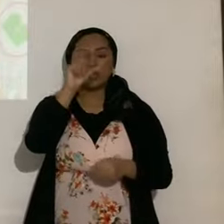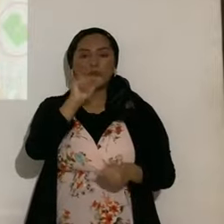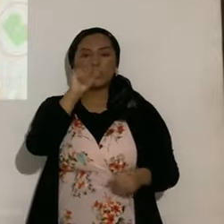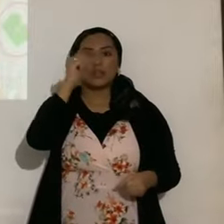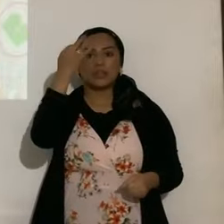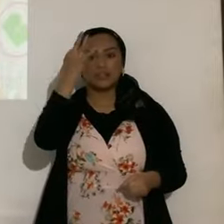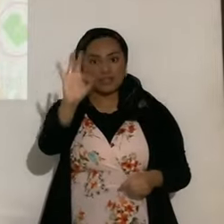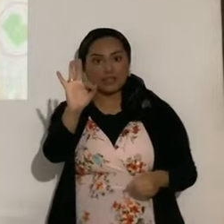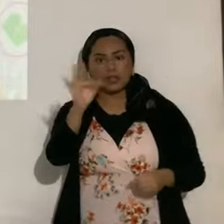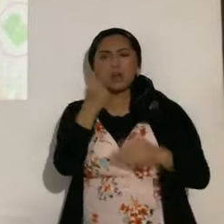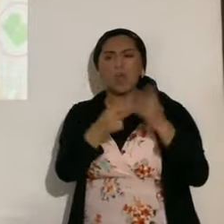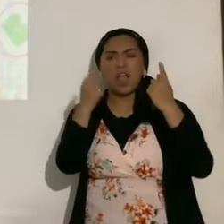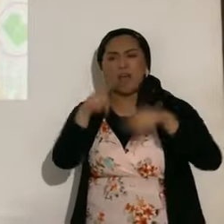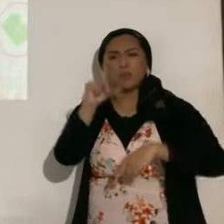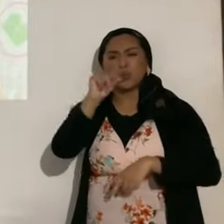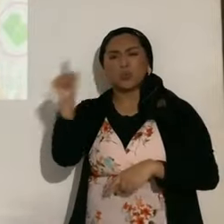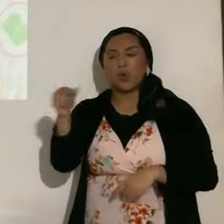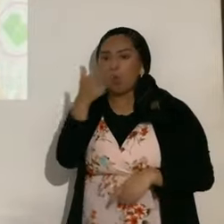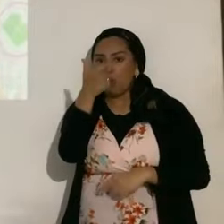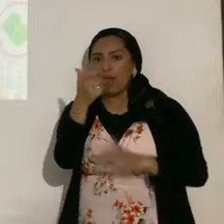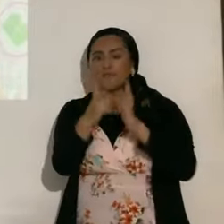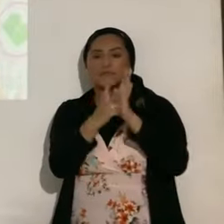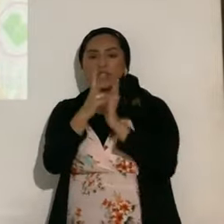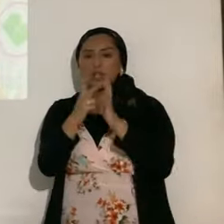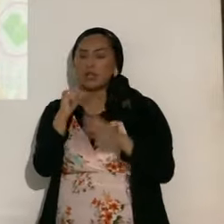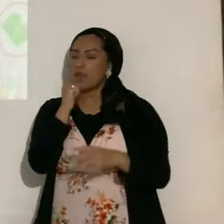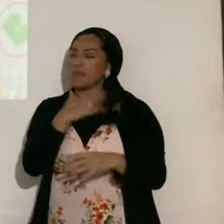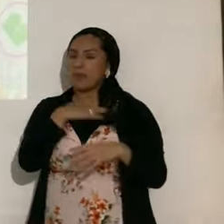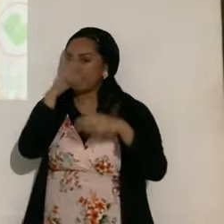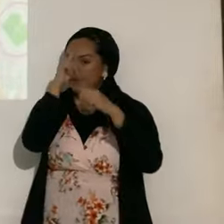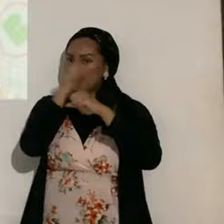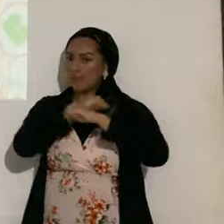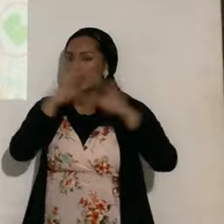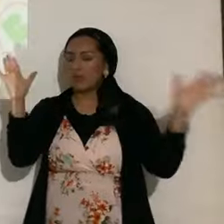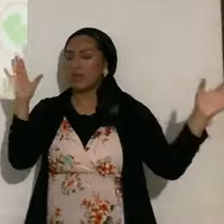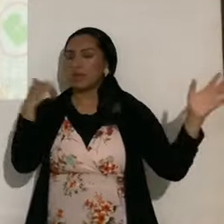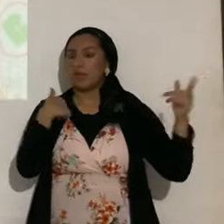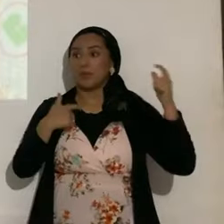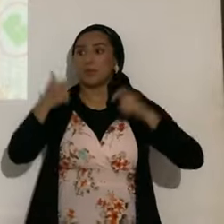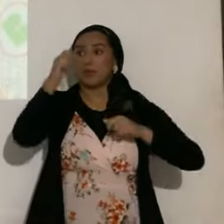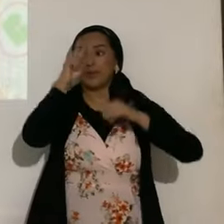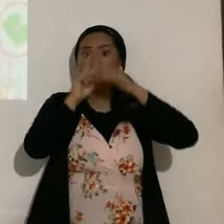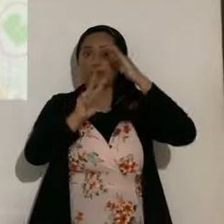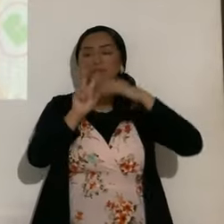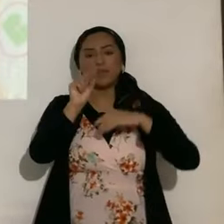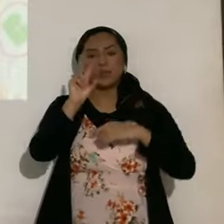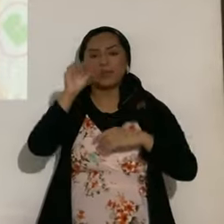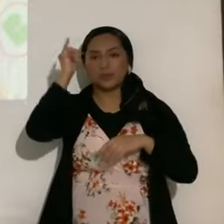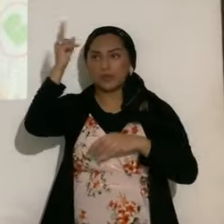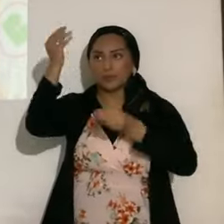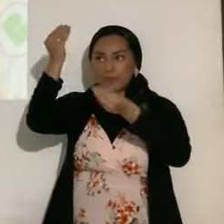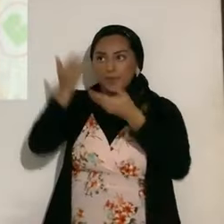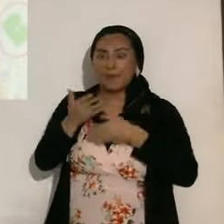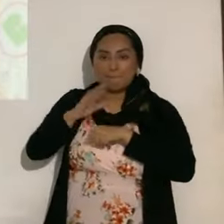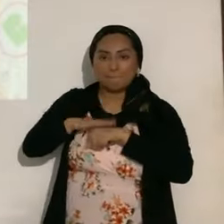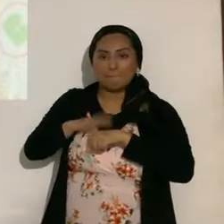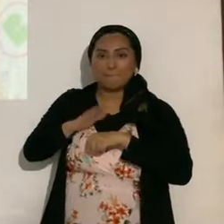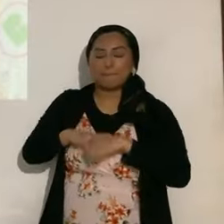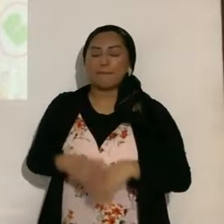año 2020, busquen ese video, no es invento, busquen, y no me creo, el gran profeta, el eterno avisa a sus siervos, qué sucederá,